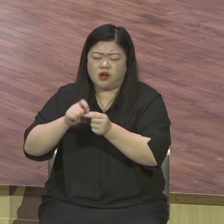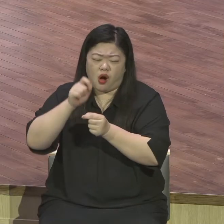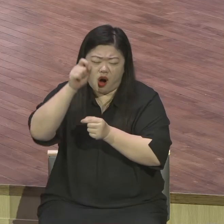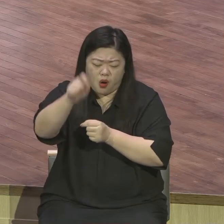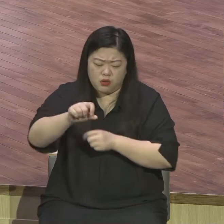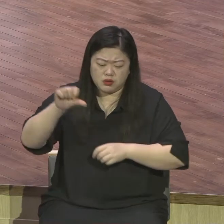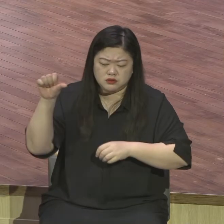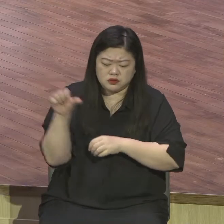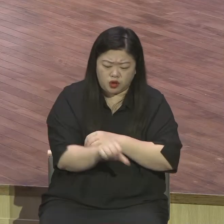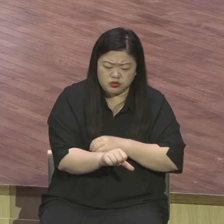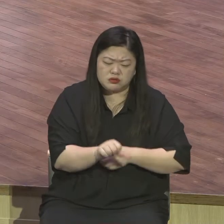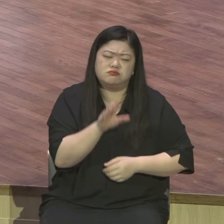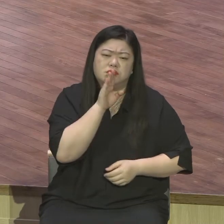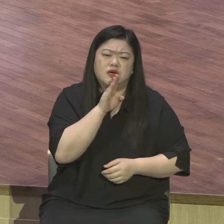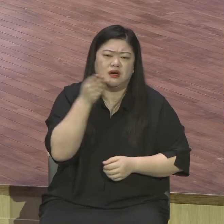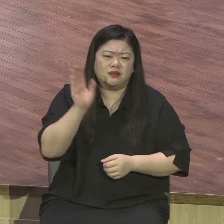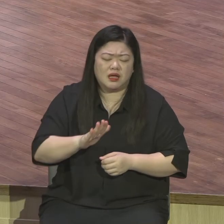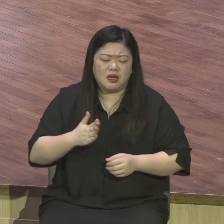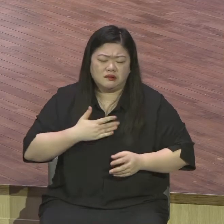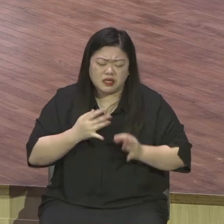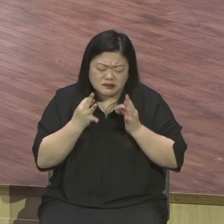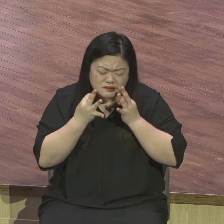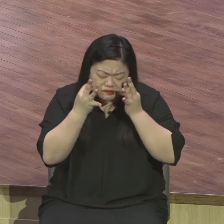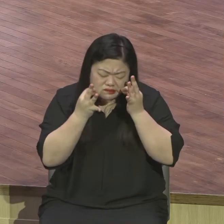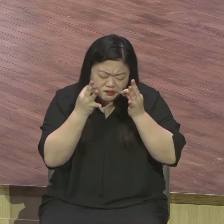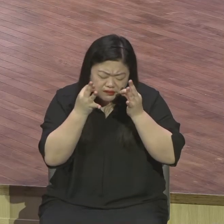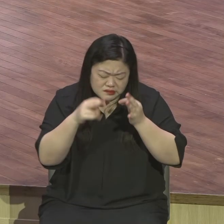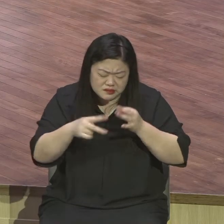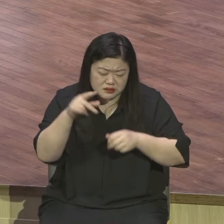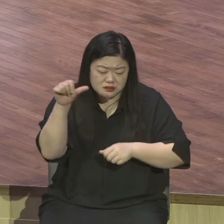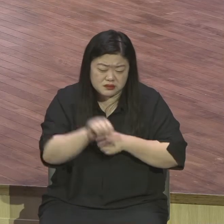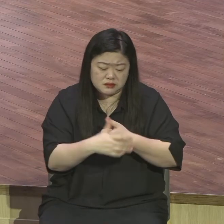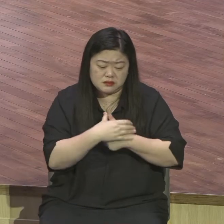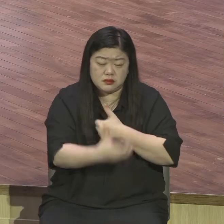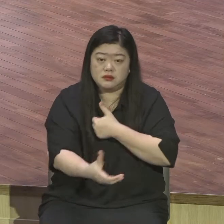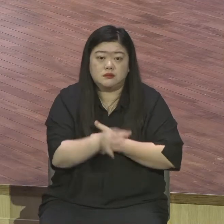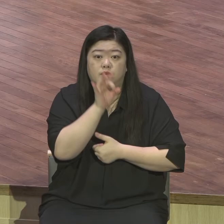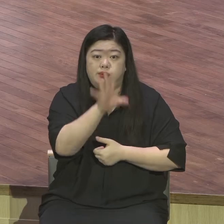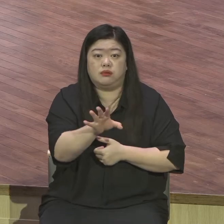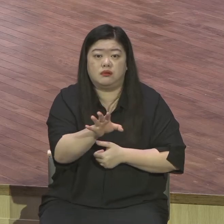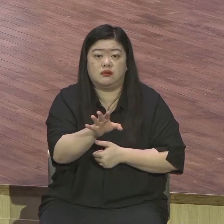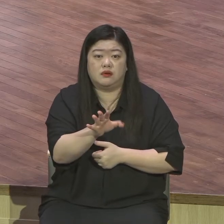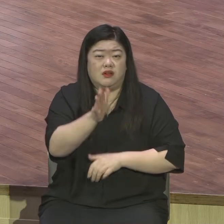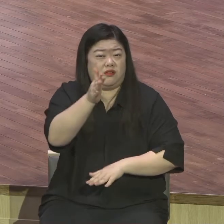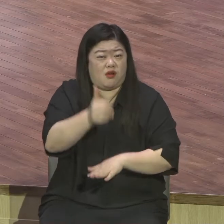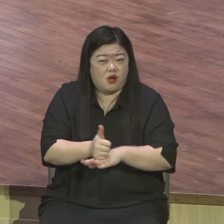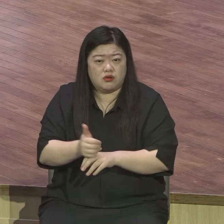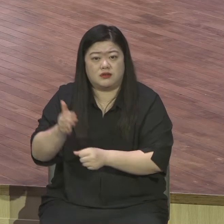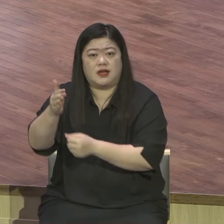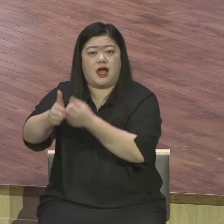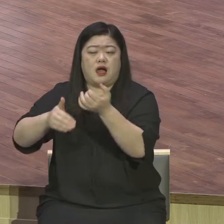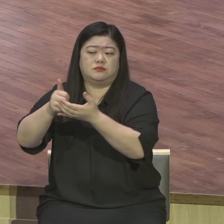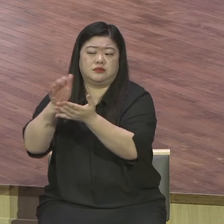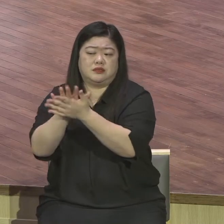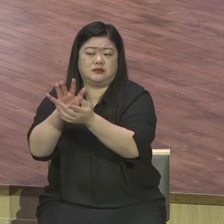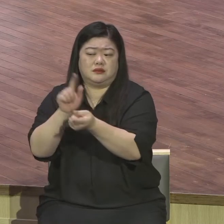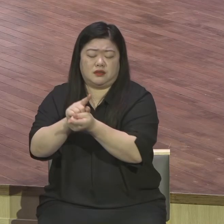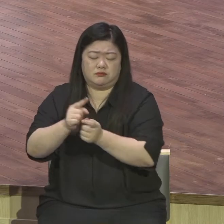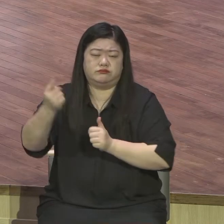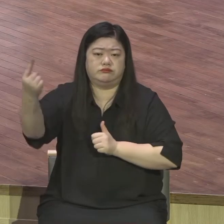굴리에서 벗어날 수가 없기 때문에 몸부림 쳐도 안 됩니다 그래서 하나님의 절대 은혜가